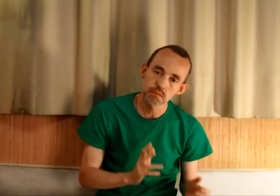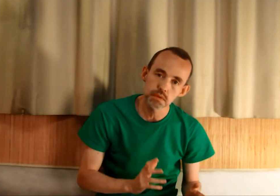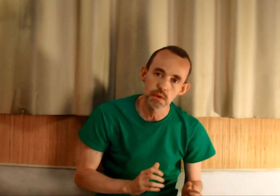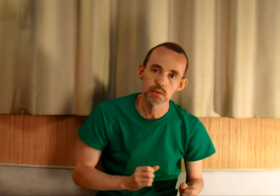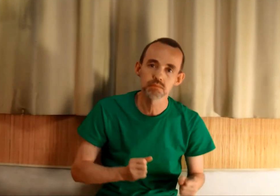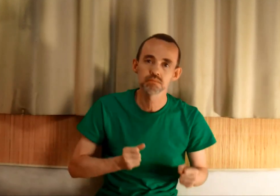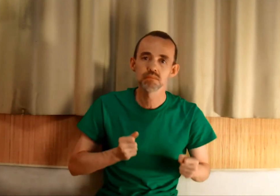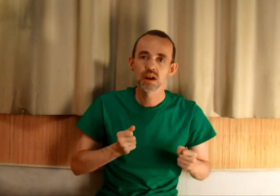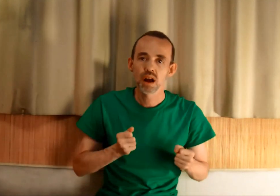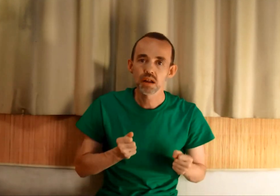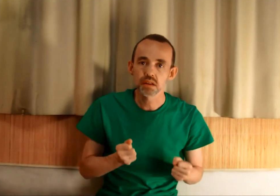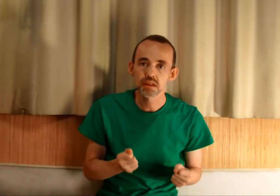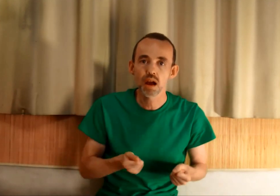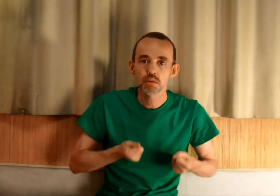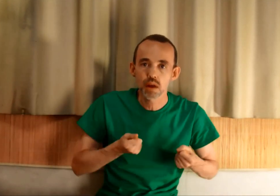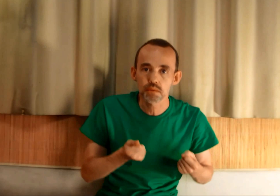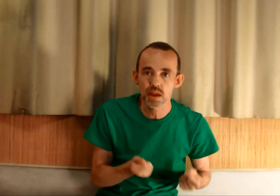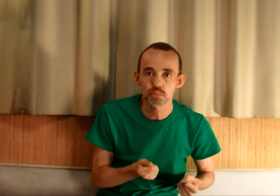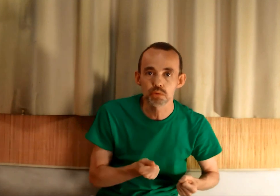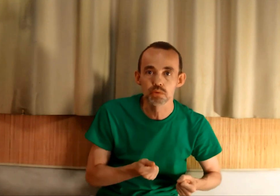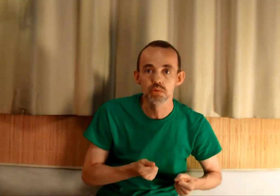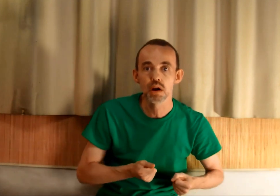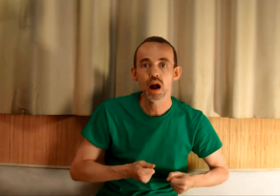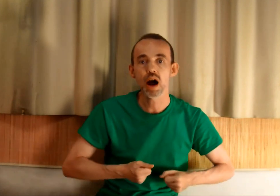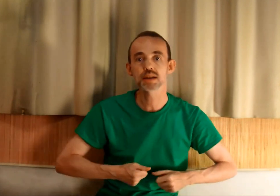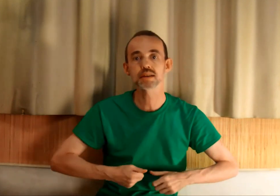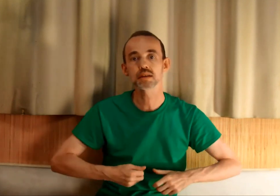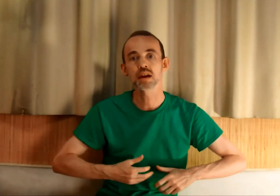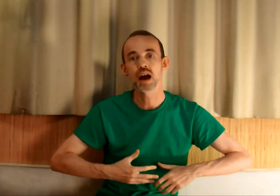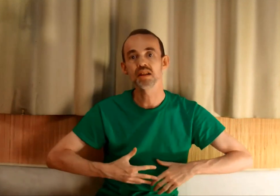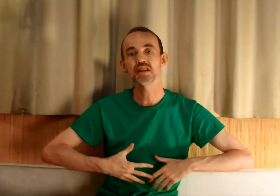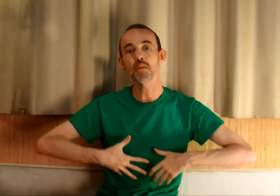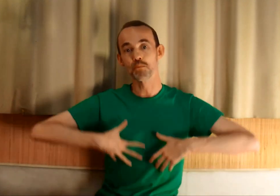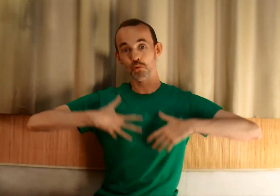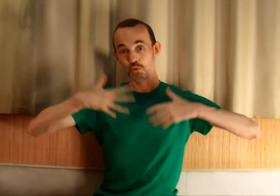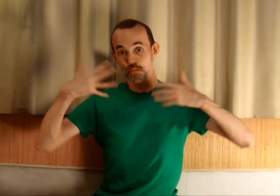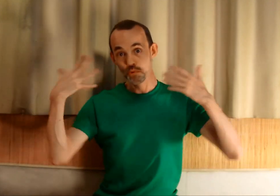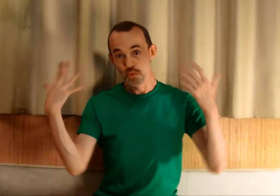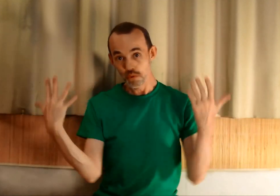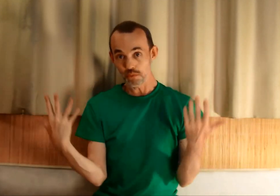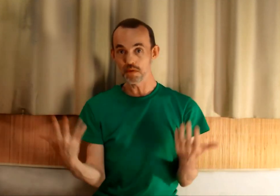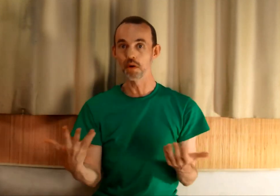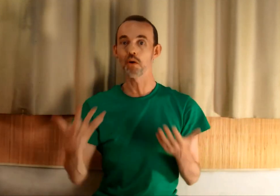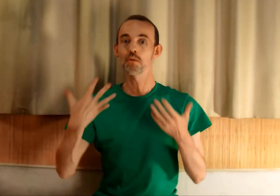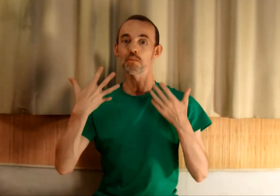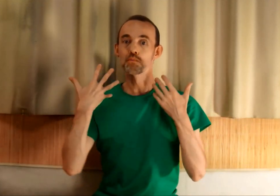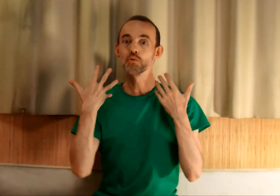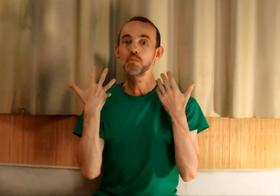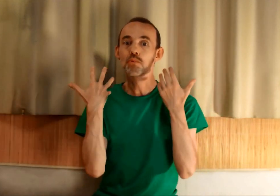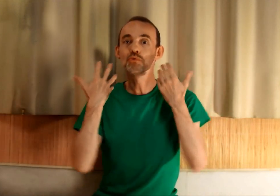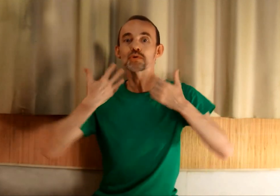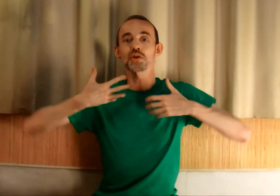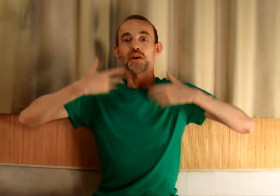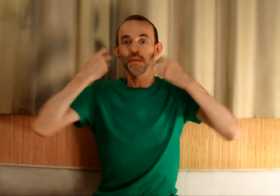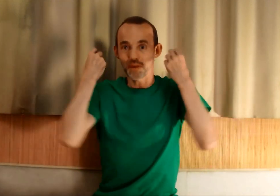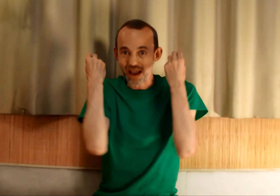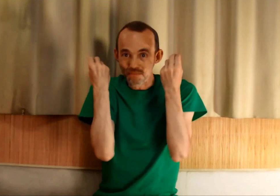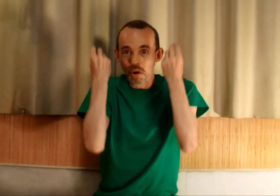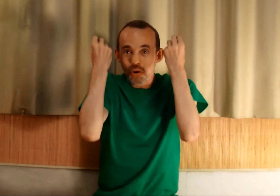-vivant, un état où la vie n'a plus de goût, un état beaucoup plus vivant, beaucoup plus vraiment